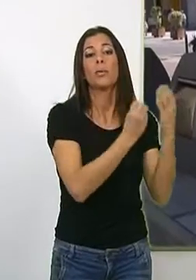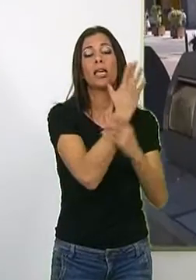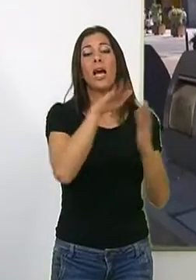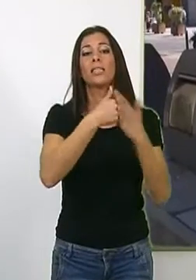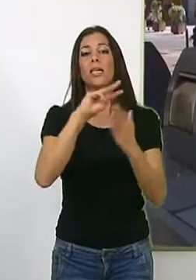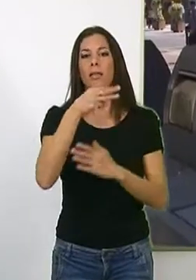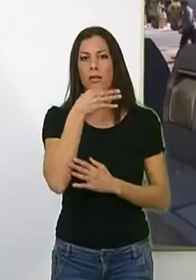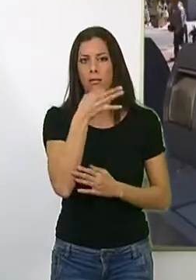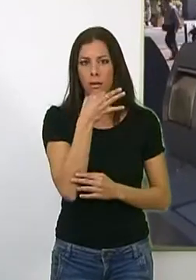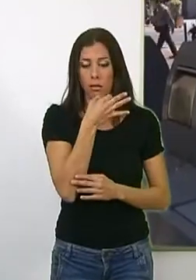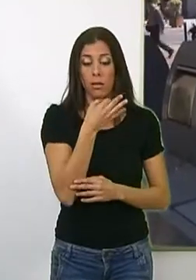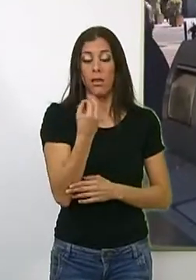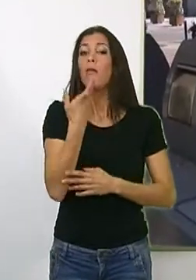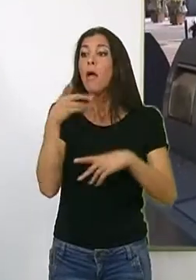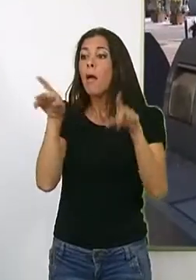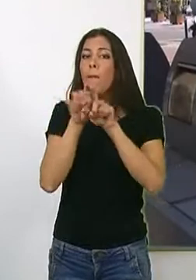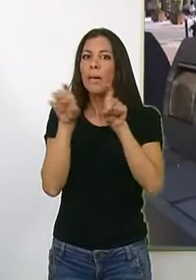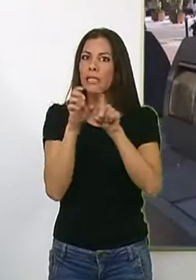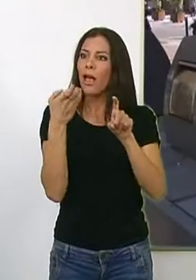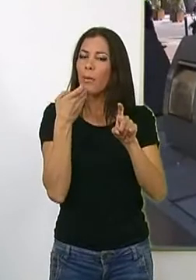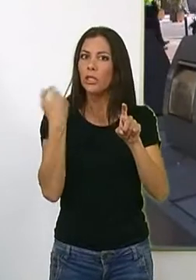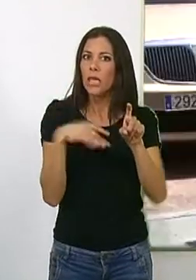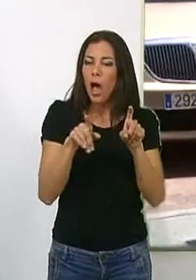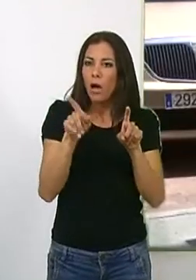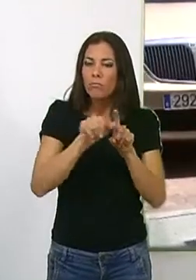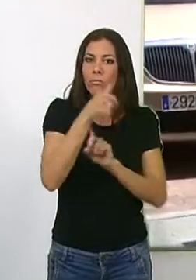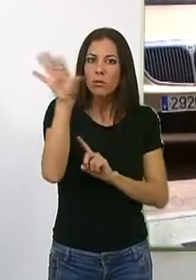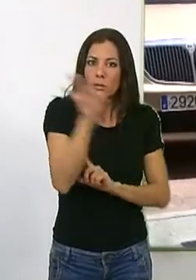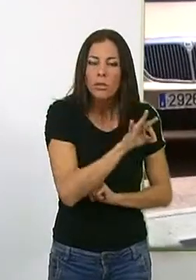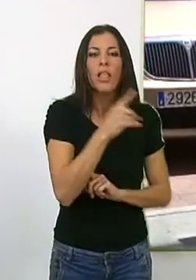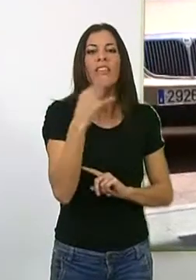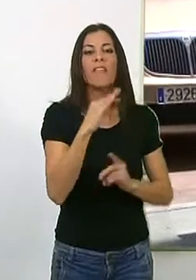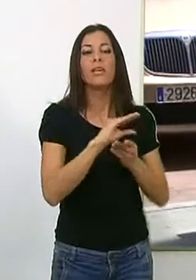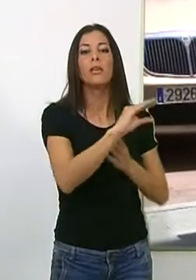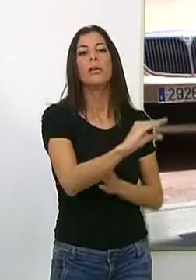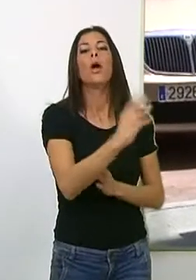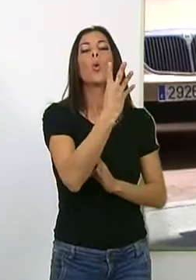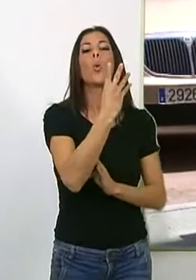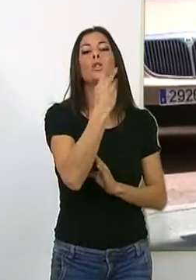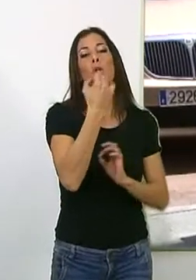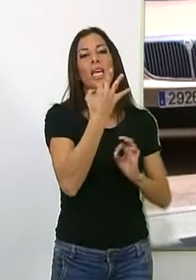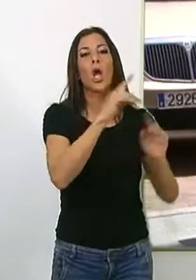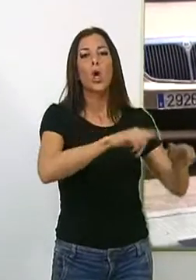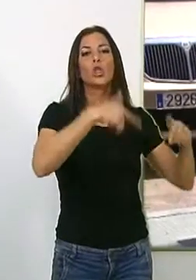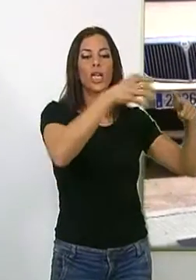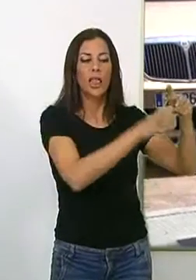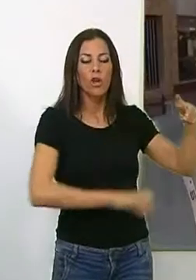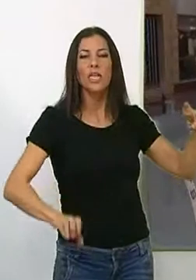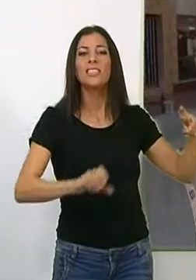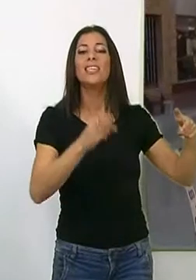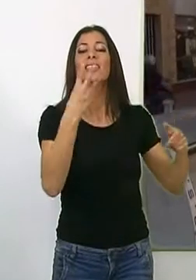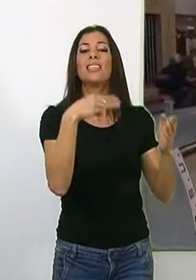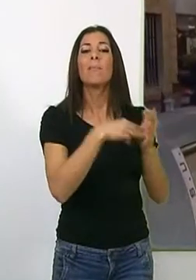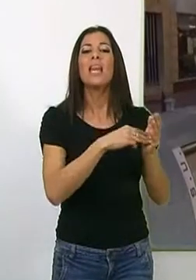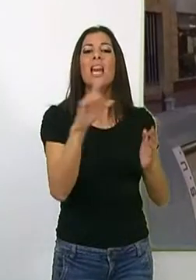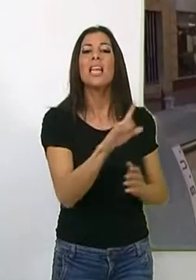tarde en el Ayuntamiento. Así, la empresa concesionaria deberá suministrar al Ayuntamiento de Madrid cuatro contenedores de 3